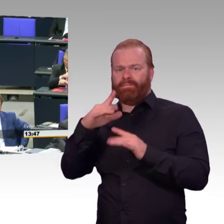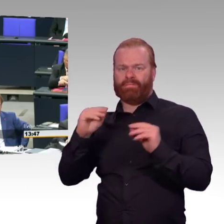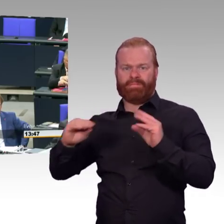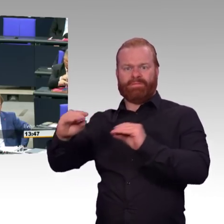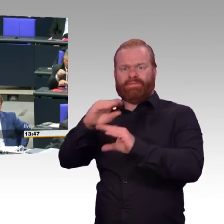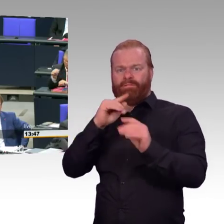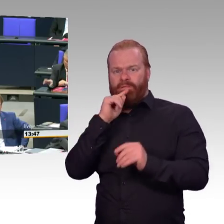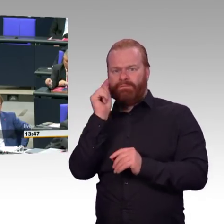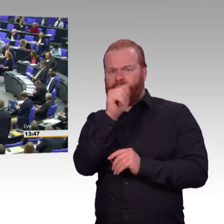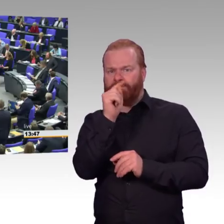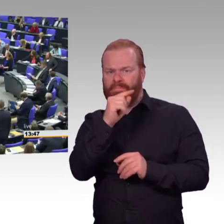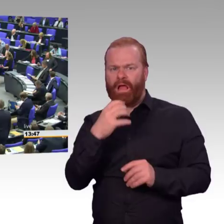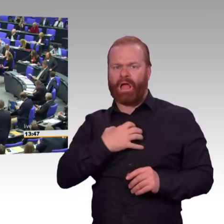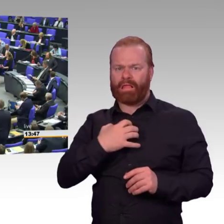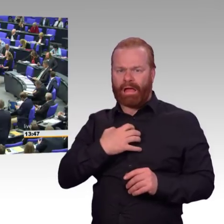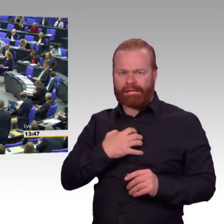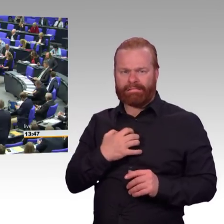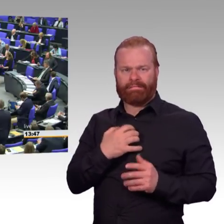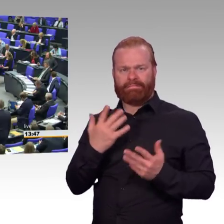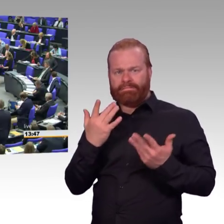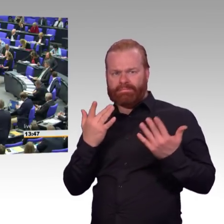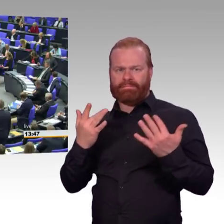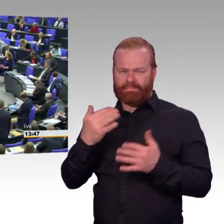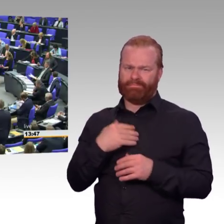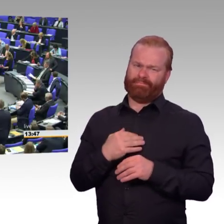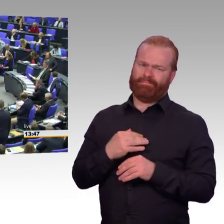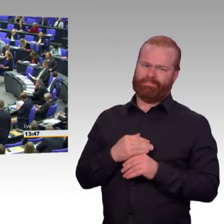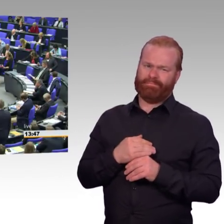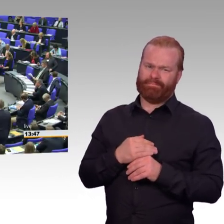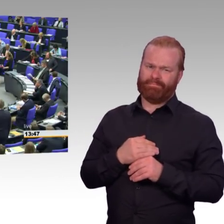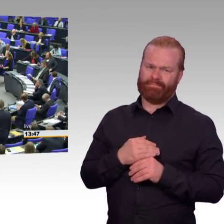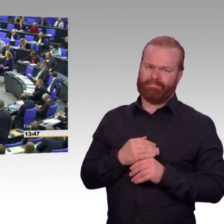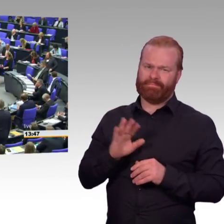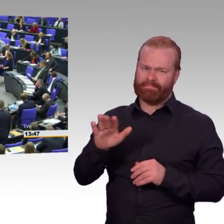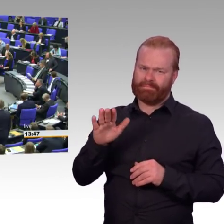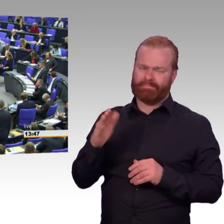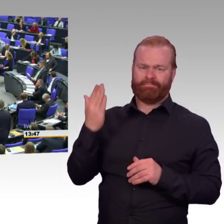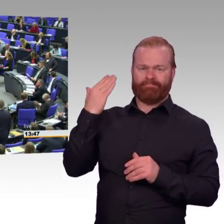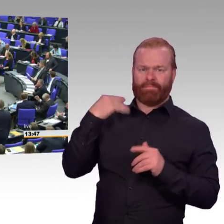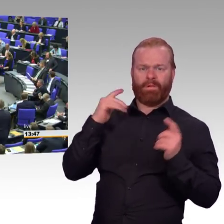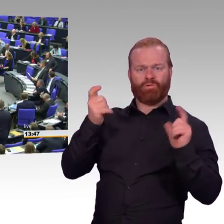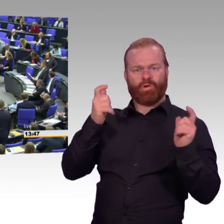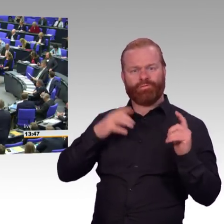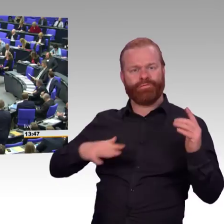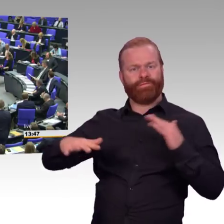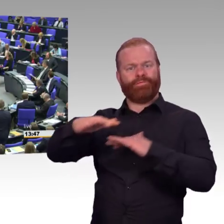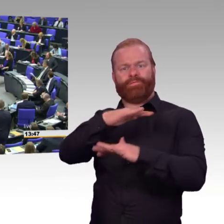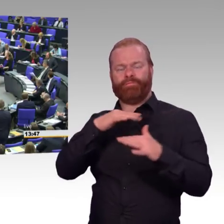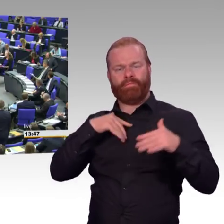Situation, wo Menschen, die Krankheiten haben in dieser Gesellschaft, nicht behindert sind oder ähnliches. Sie